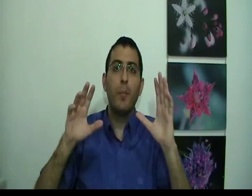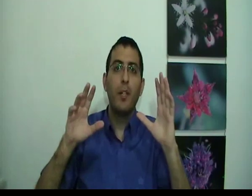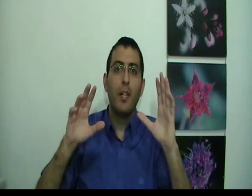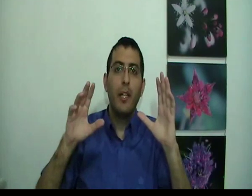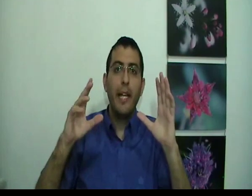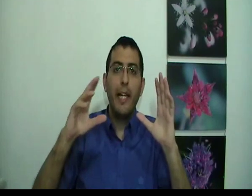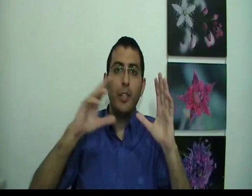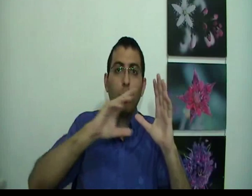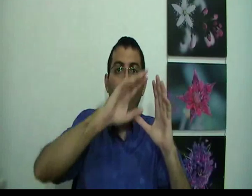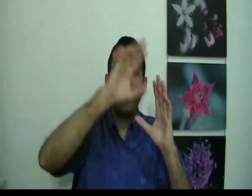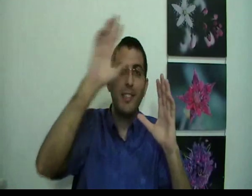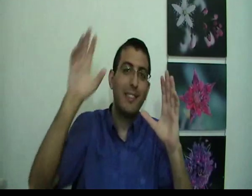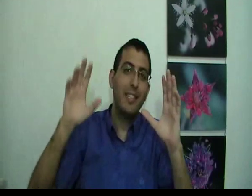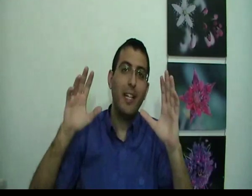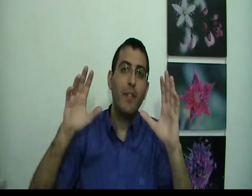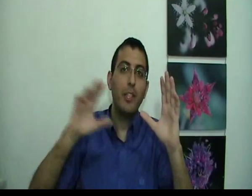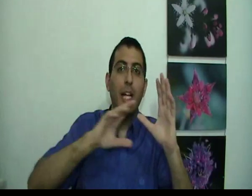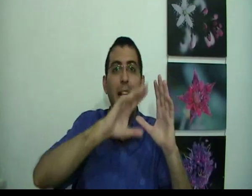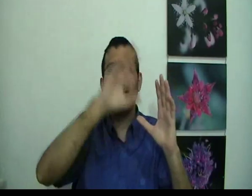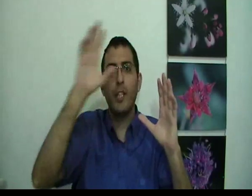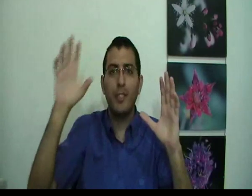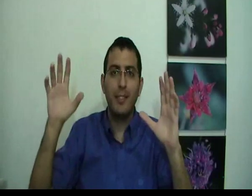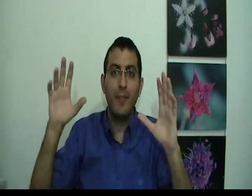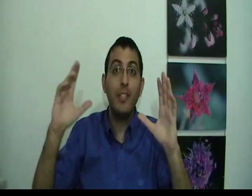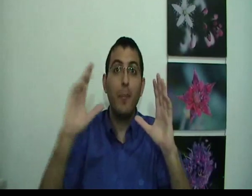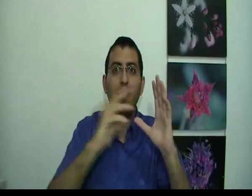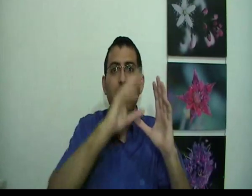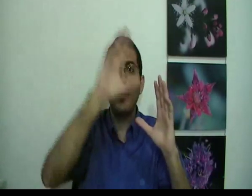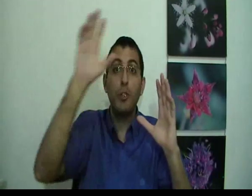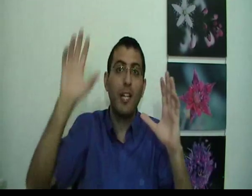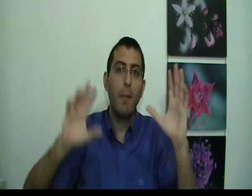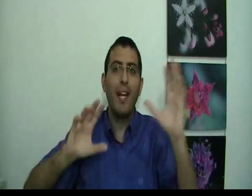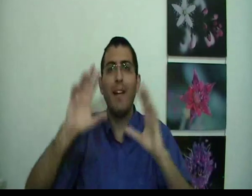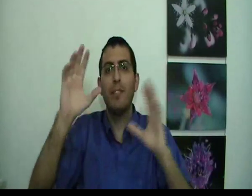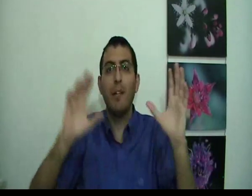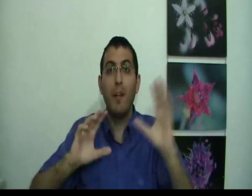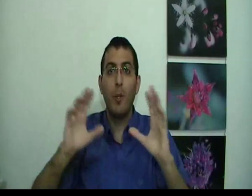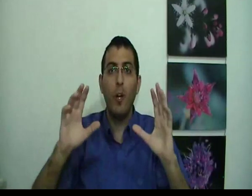יש אטומים שזזים ויש גלי האוויר שזזים יש הרבה דברים שמשתנים במרחב הזמן והמקום